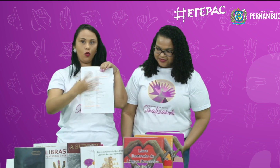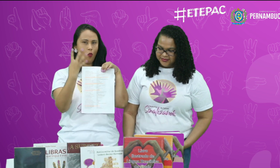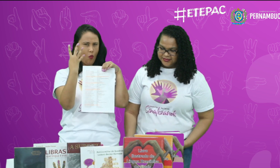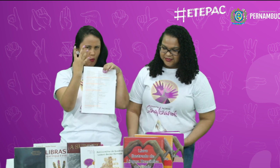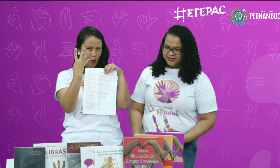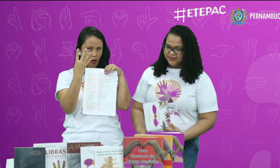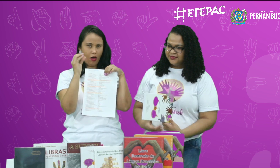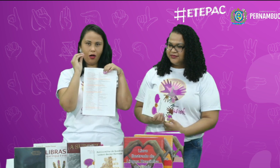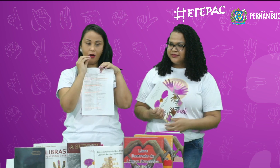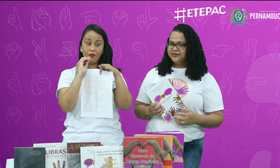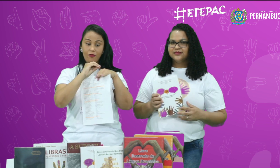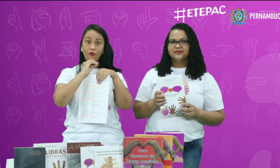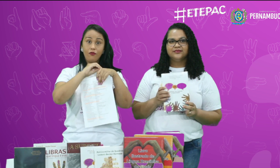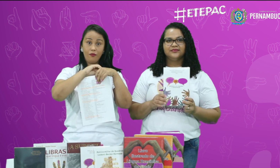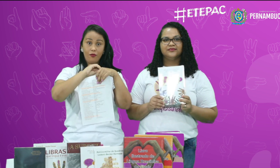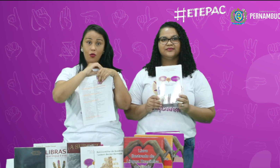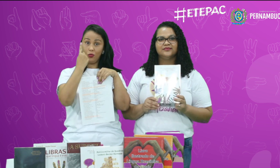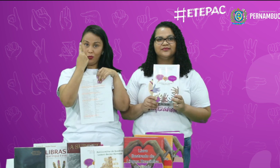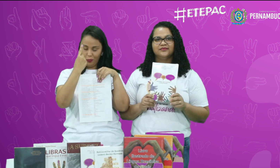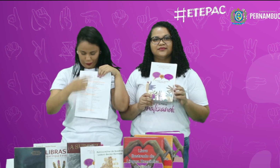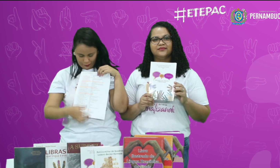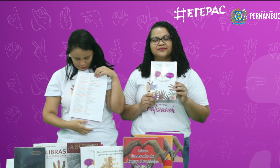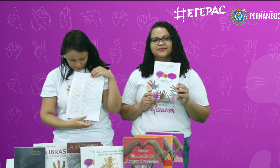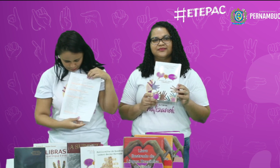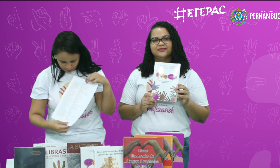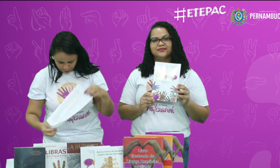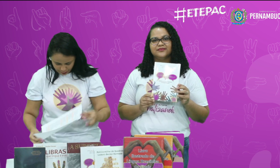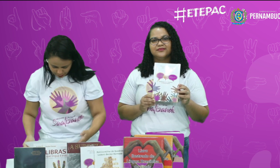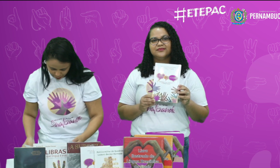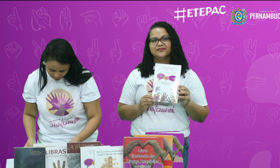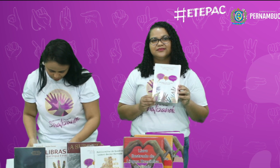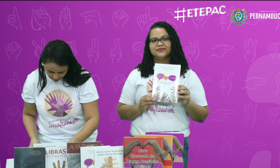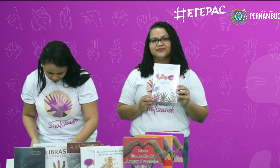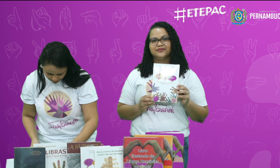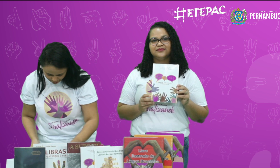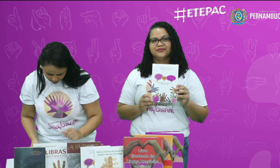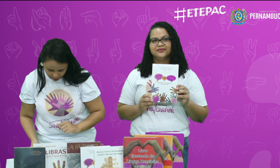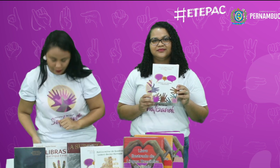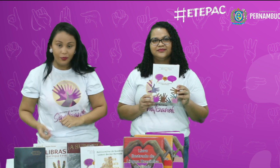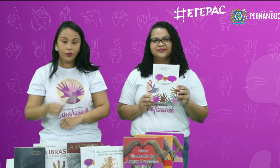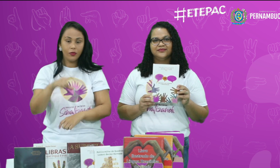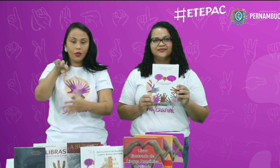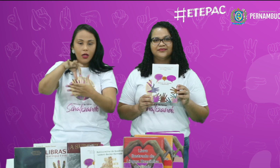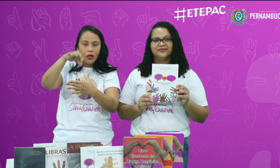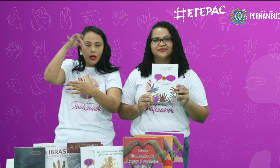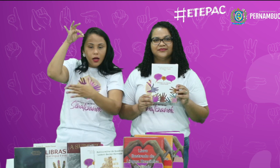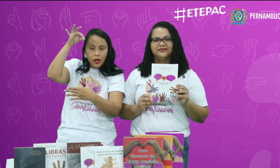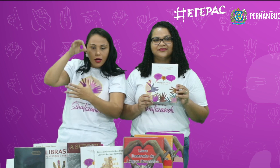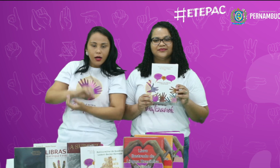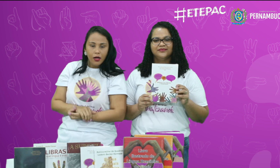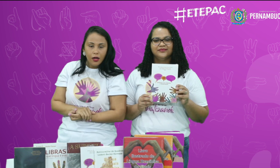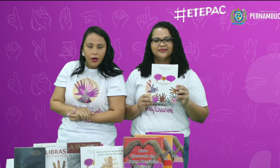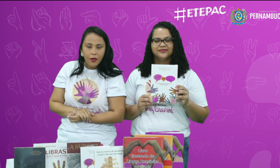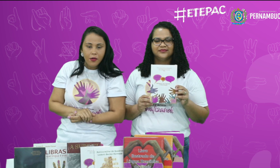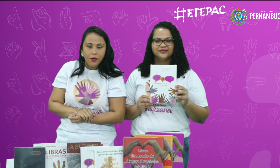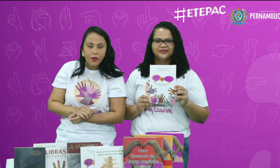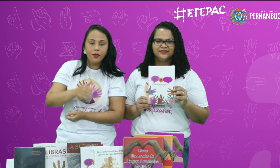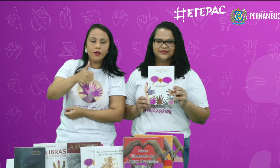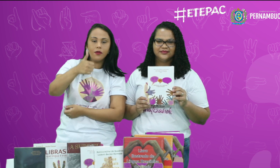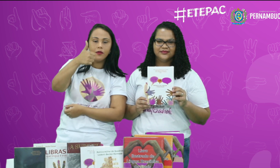Aqui. Já foram quatro. Faltam um da lista. Então, qual será o sorteado?